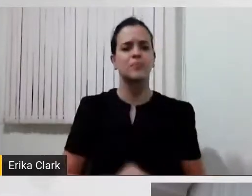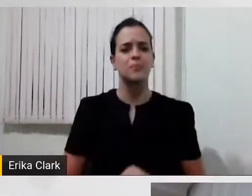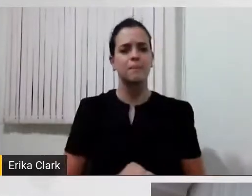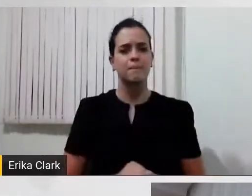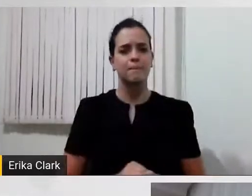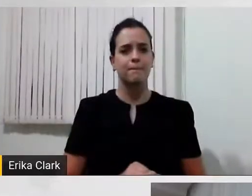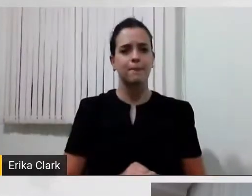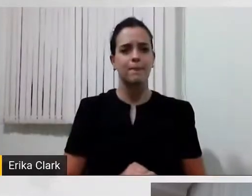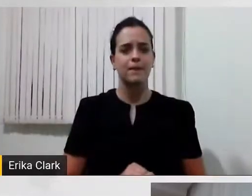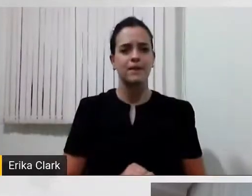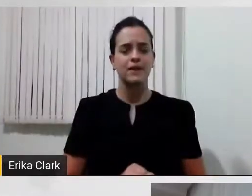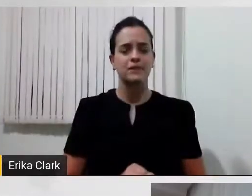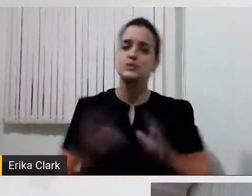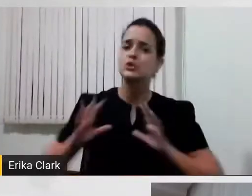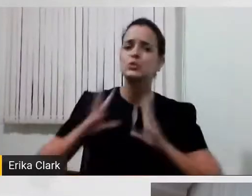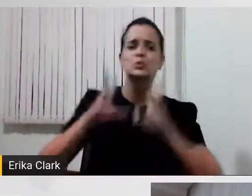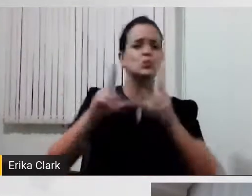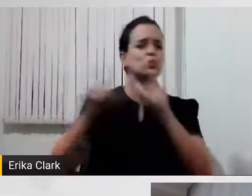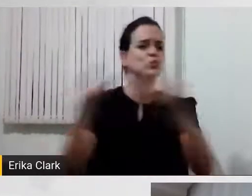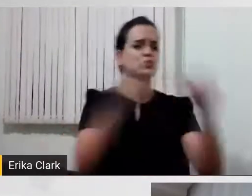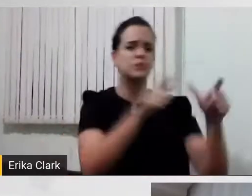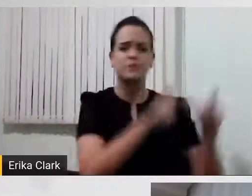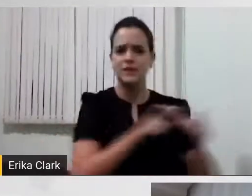Todos os ambientes. Todos os ambientes.